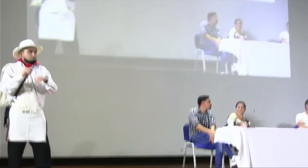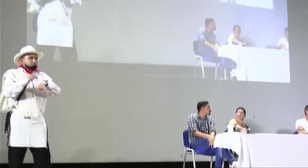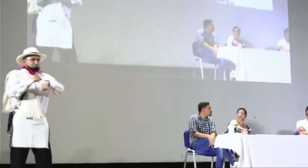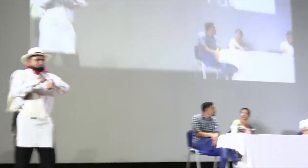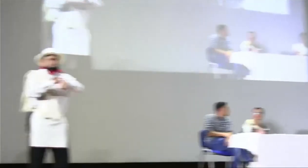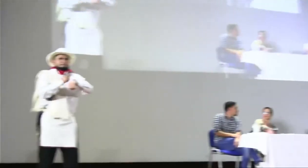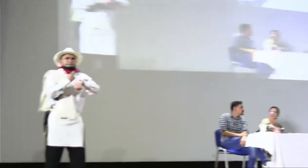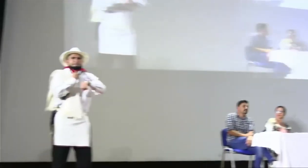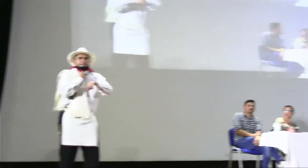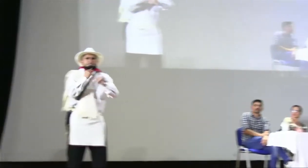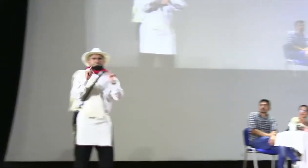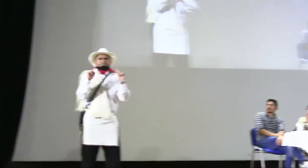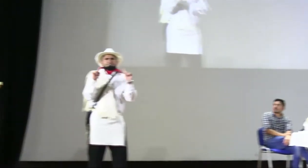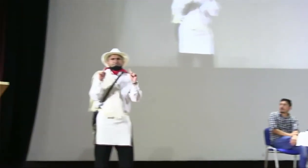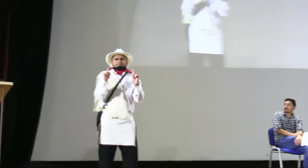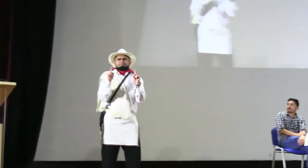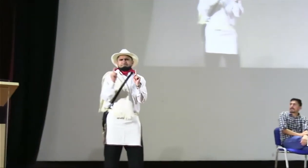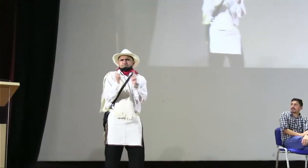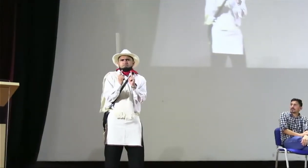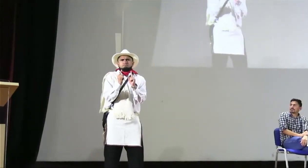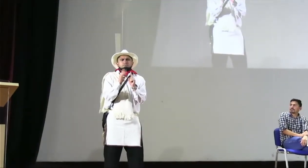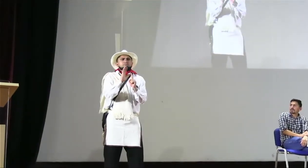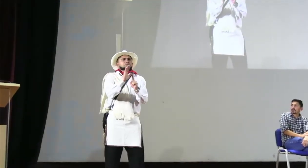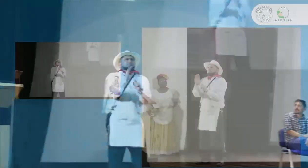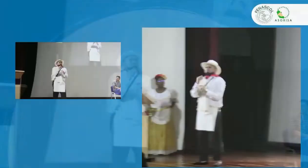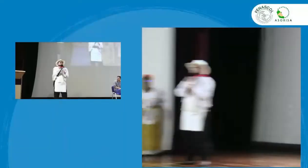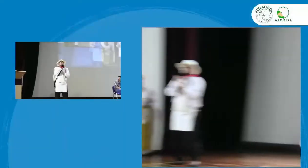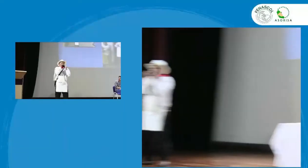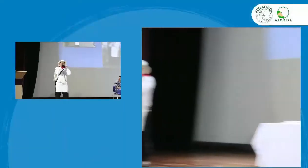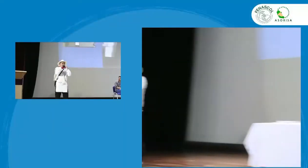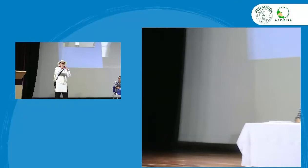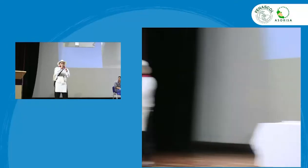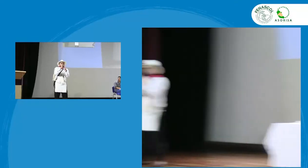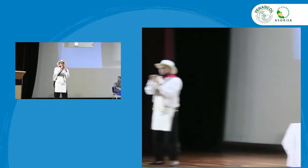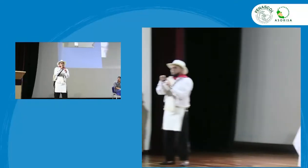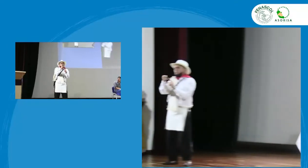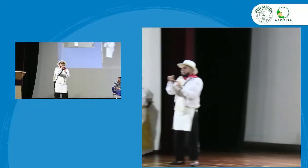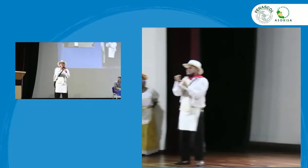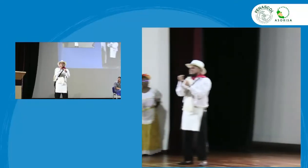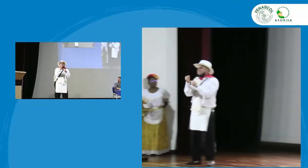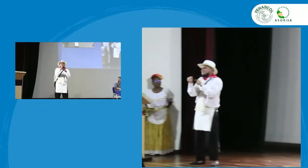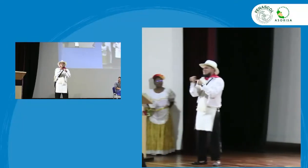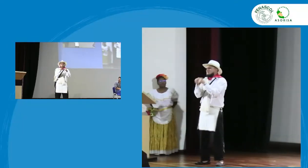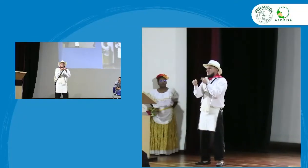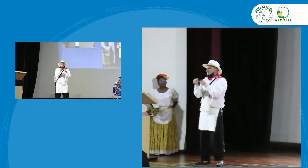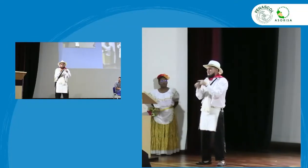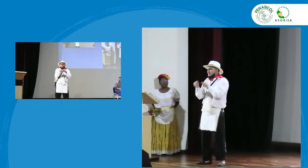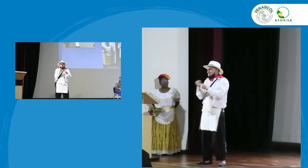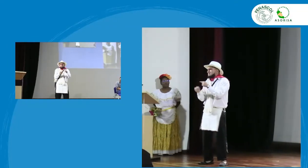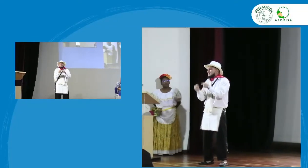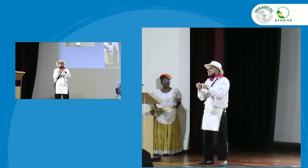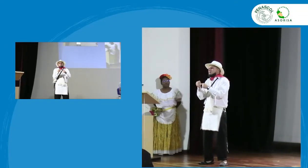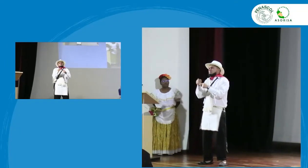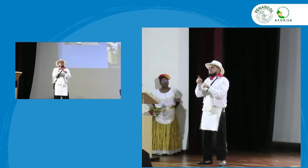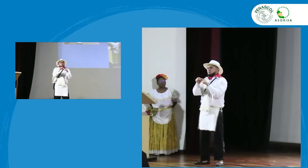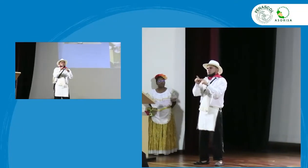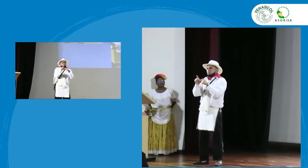cada vez se nos acorta mucho más el tiempo y entendemos que en Zoom nos están dejando varios comentarios